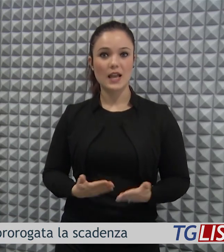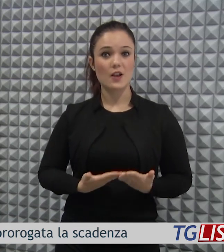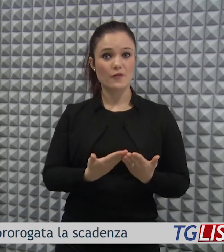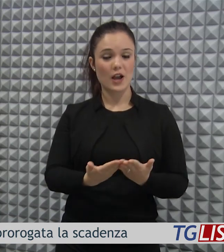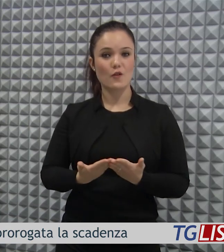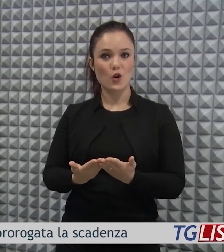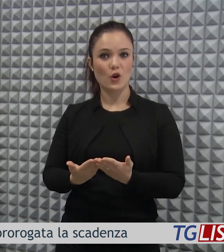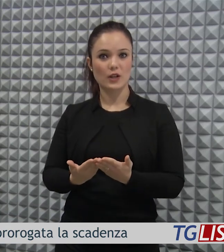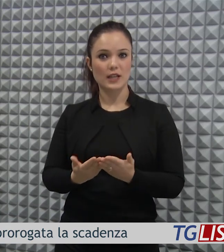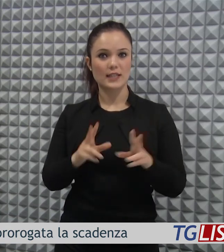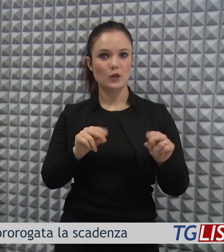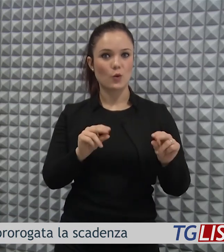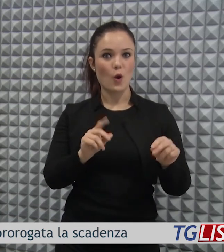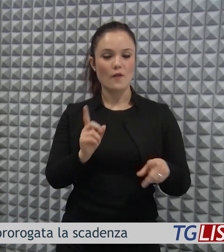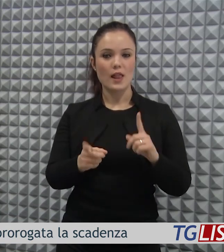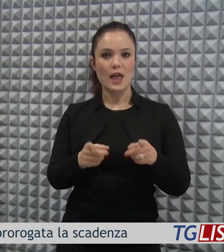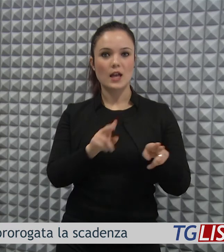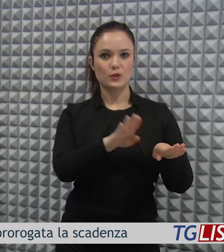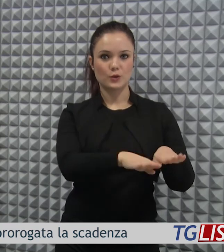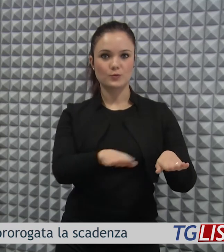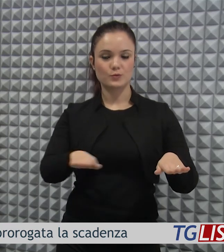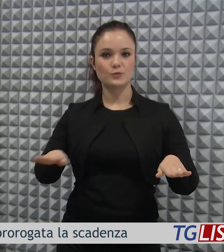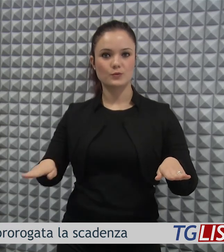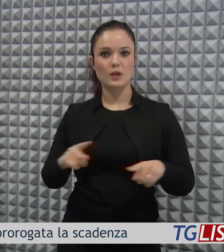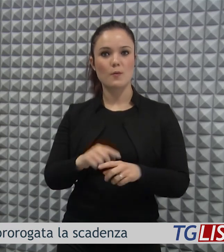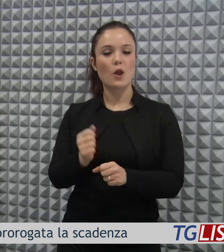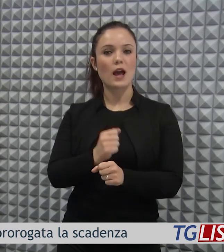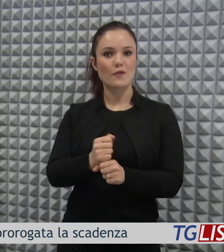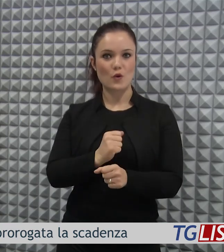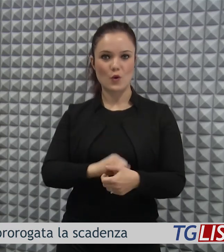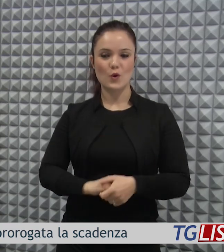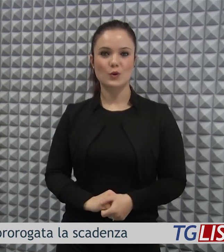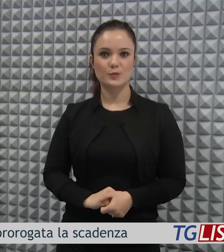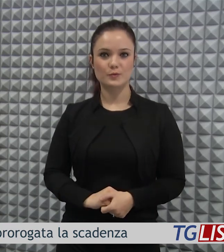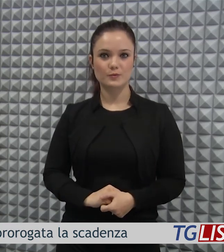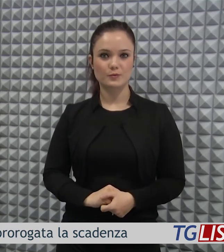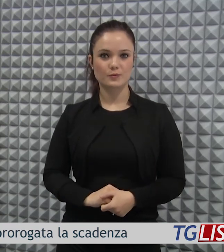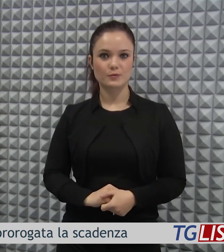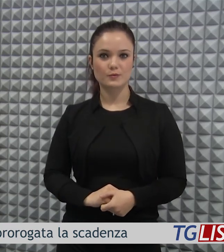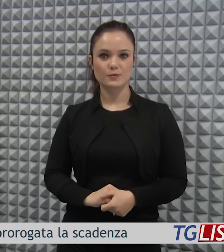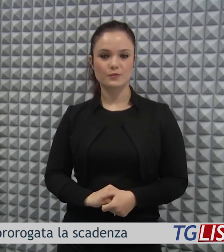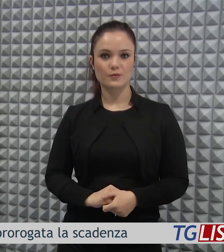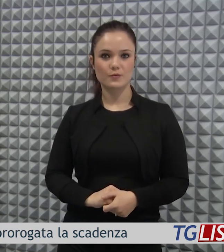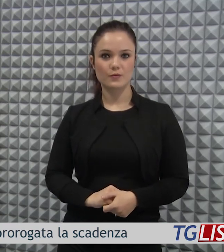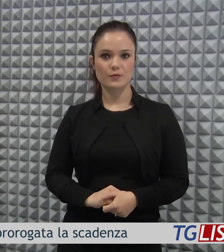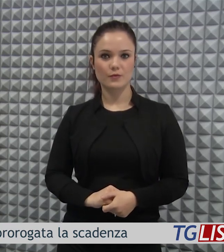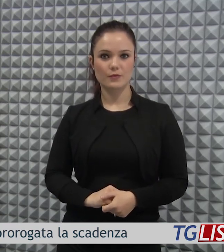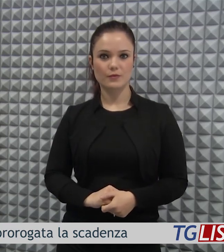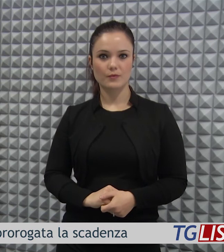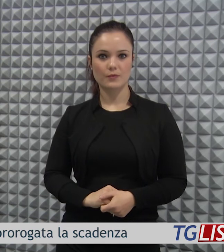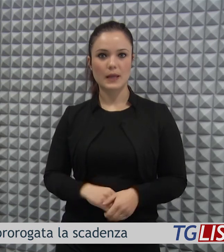favorire la creazione di nuovi posti letto e di posti di lavoro. Sono